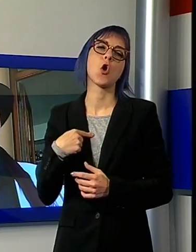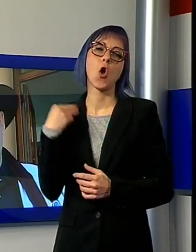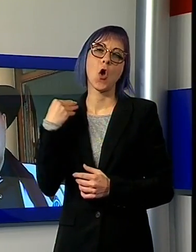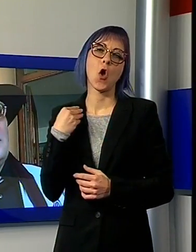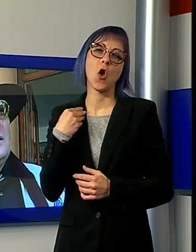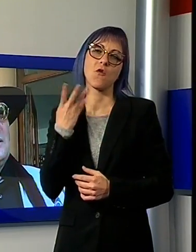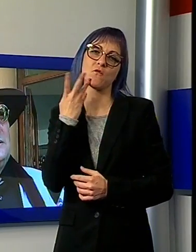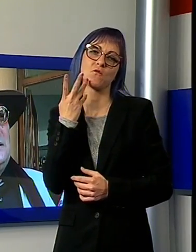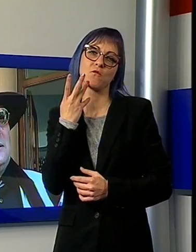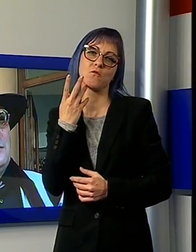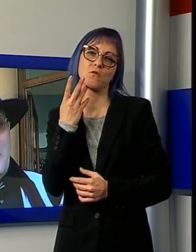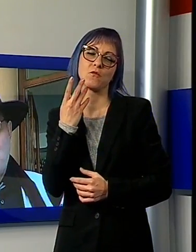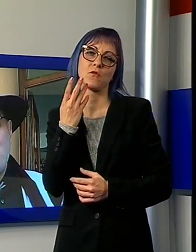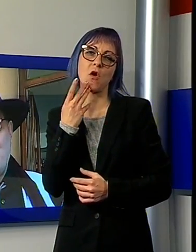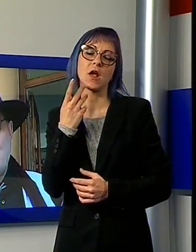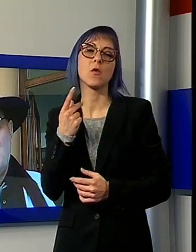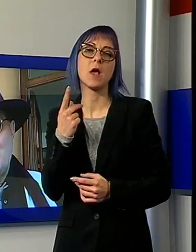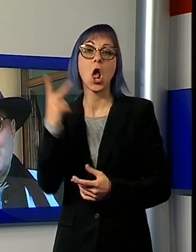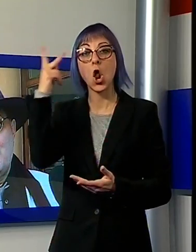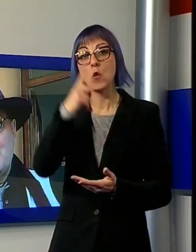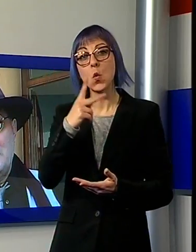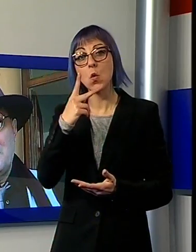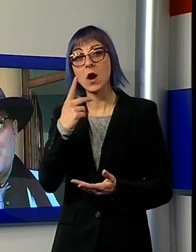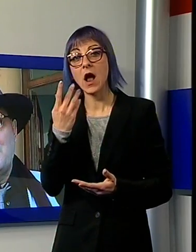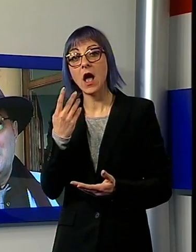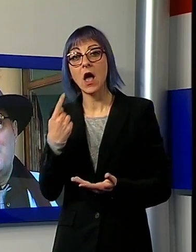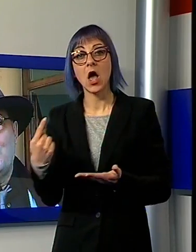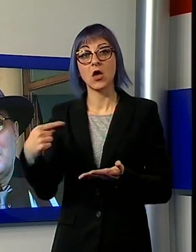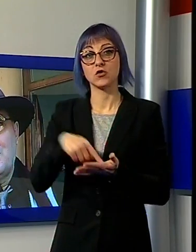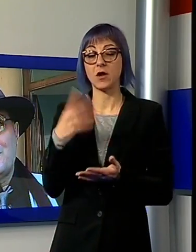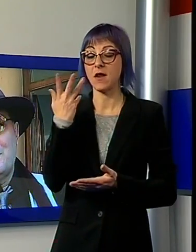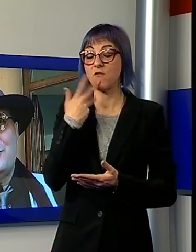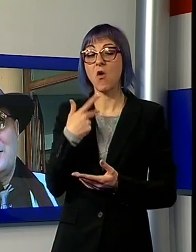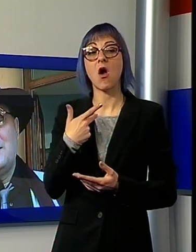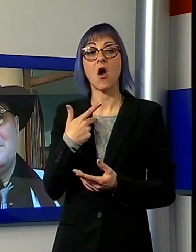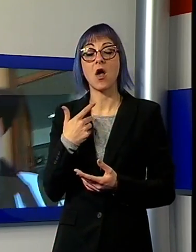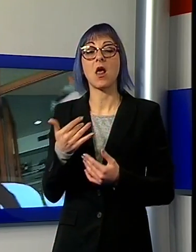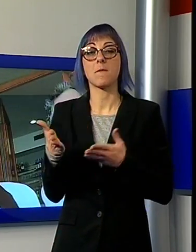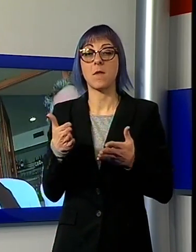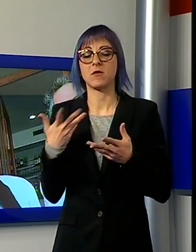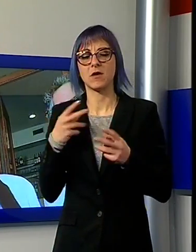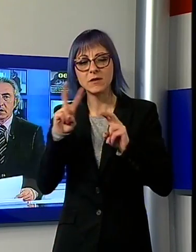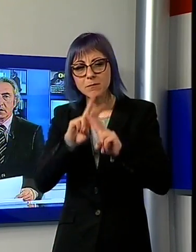tornare a Lucca, di approfondire ulteriormente prima di chiudere questa vicenda.